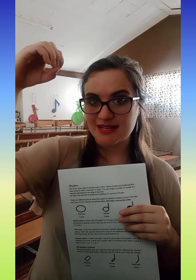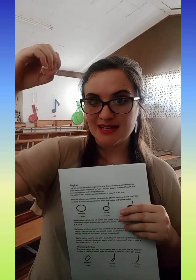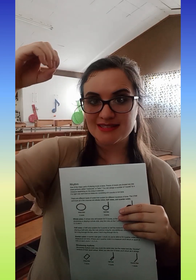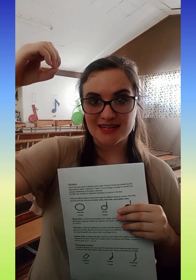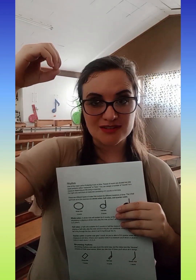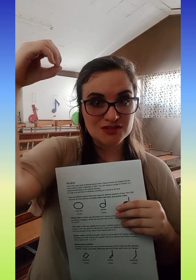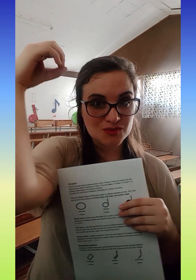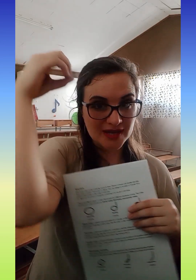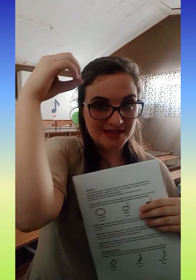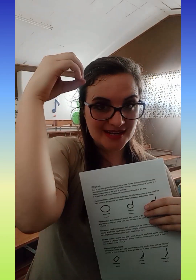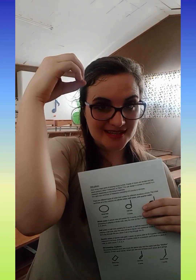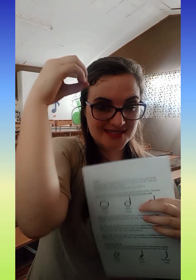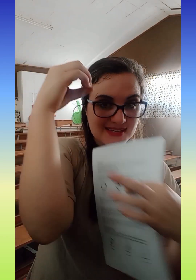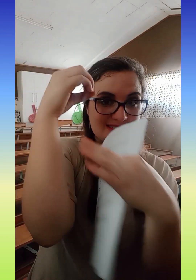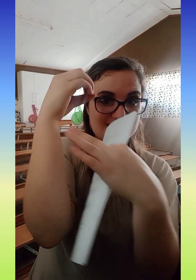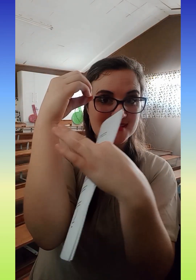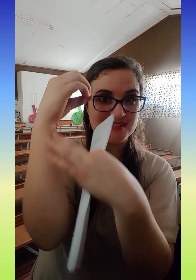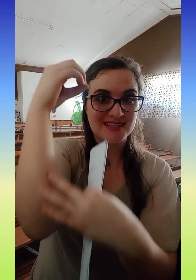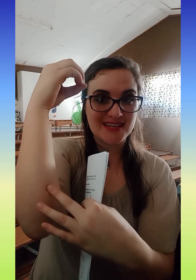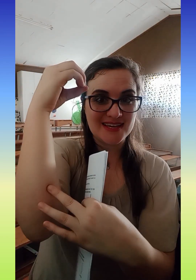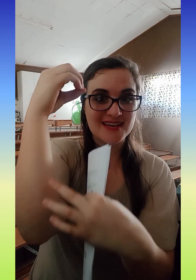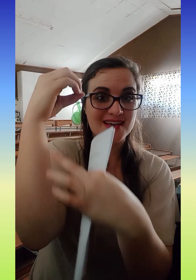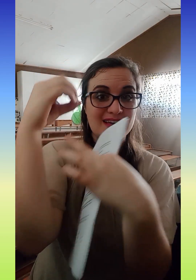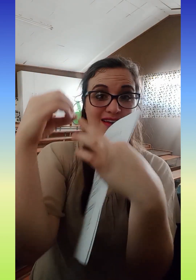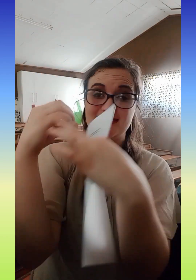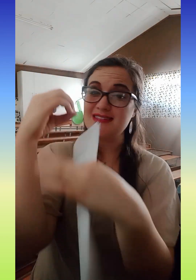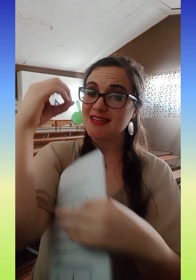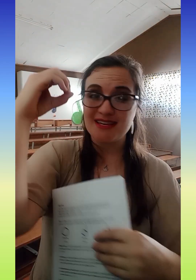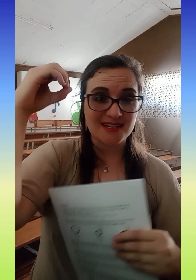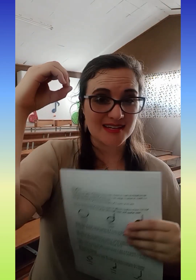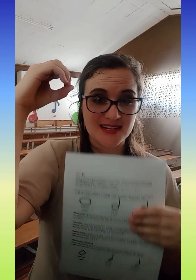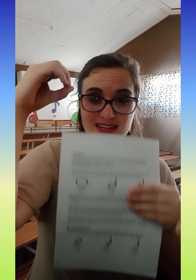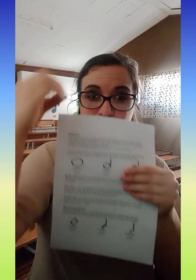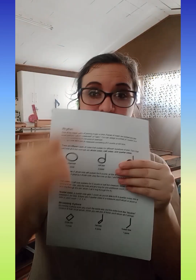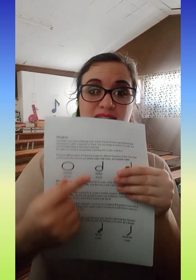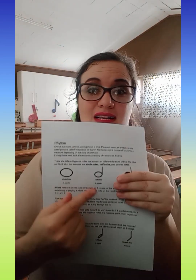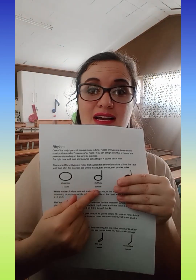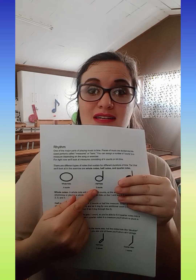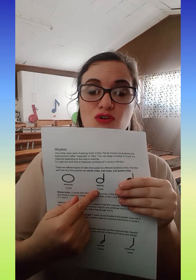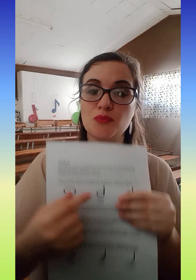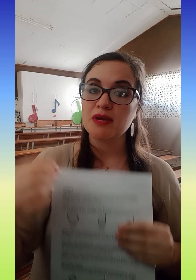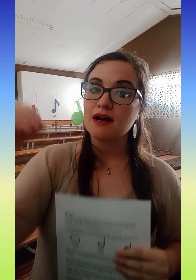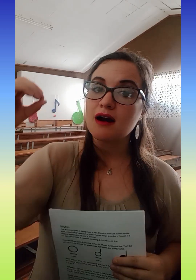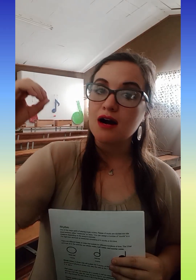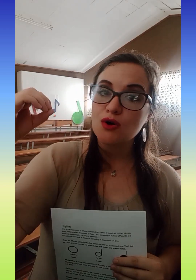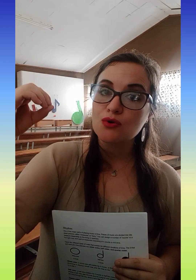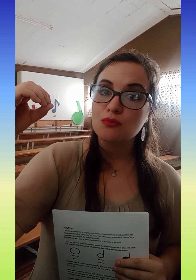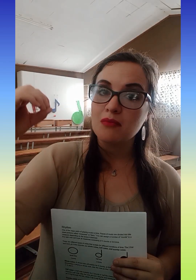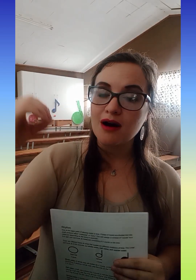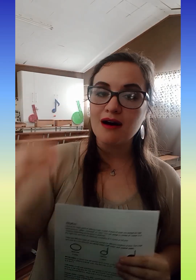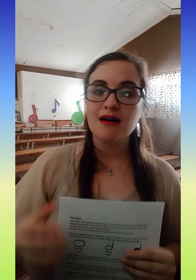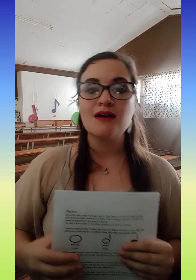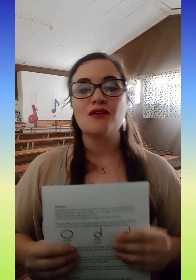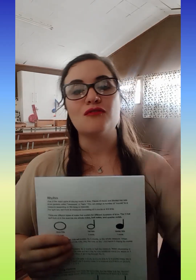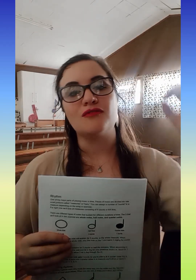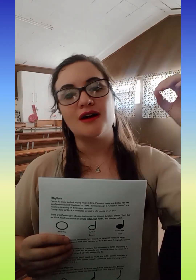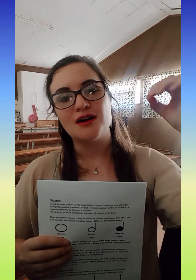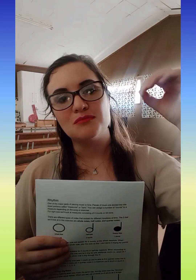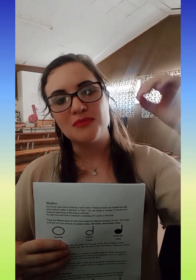hulle tall, 2 tallinkies uit een steelkie. En hy is nie ingekreer nie met een kleiner koppie. Een ou ma of een ou pa